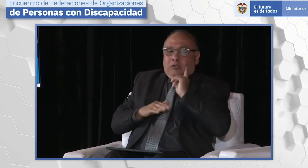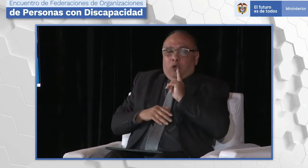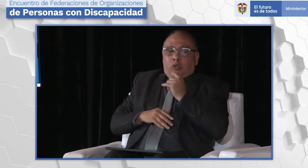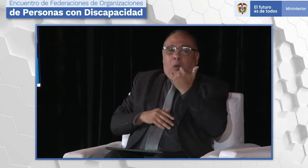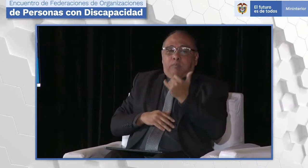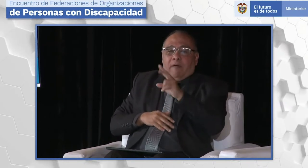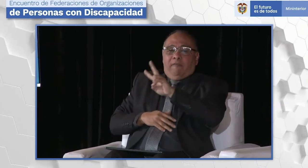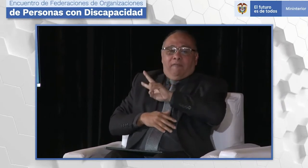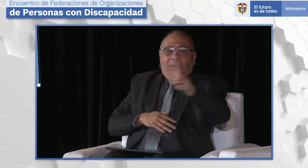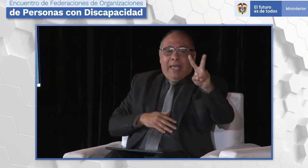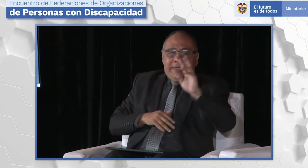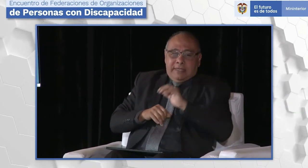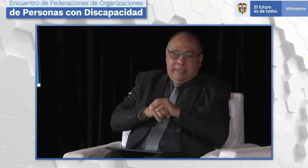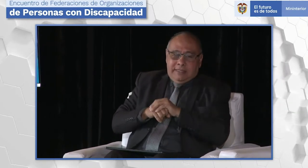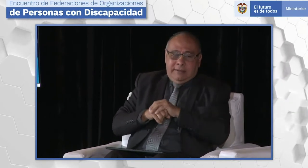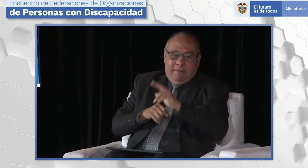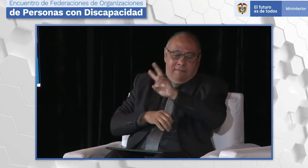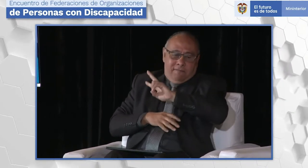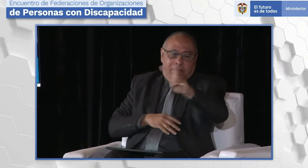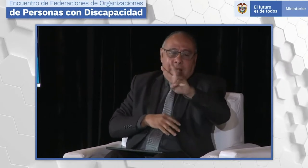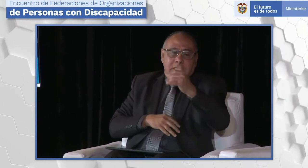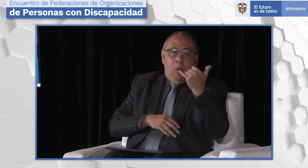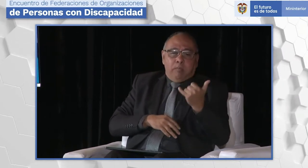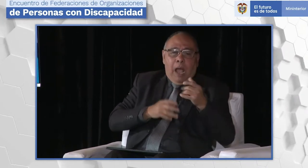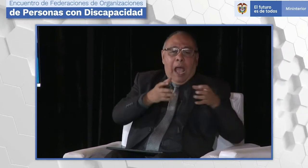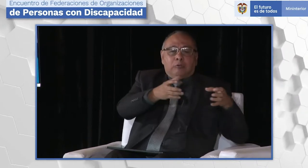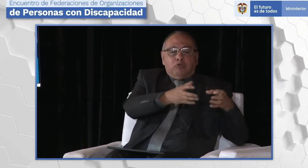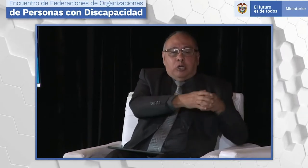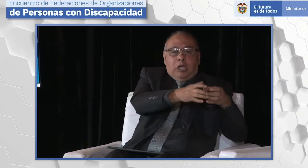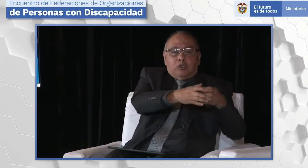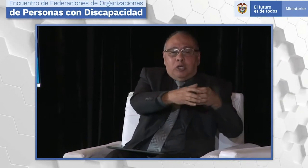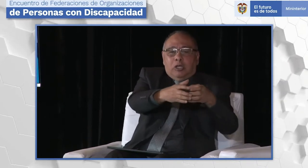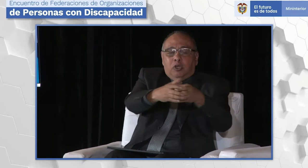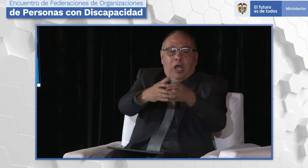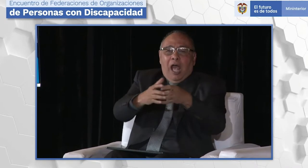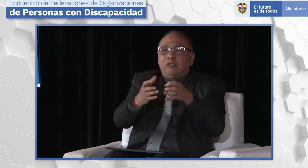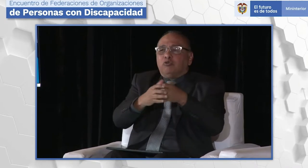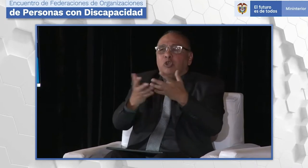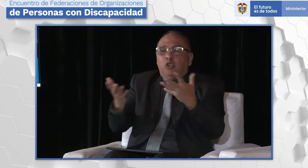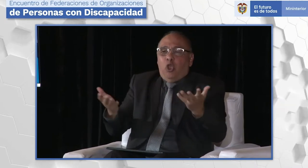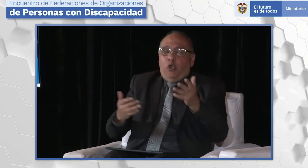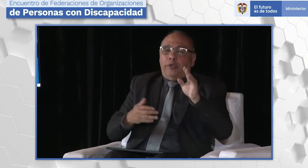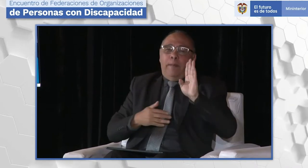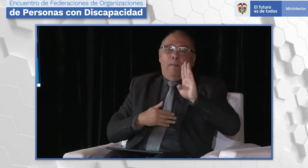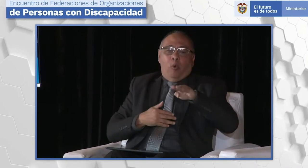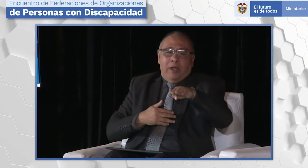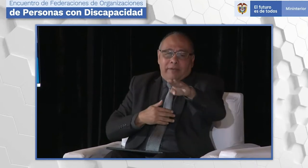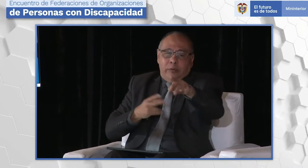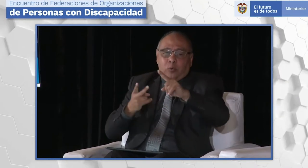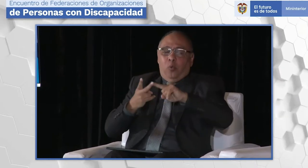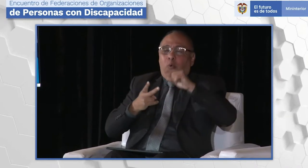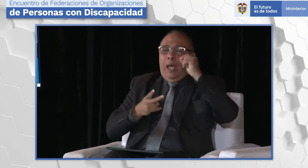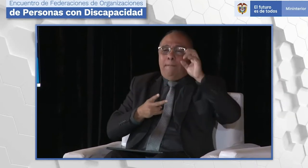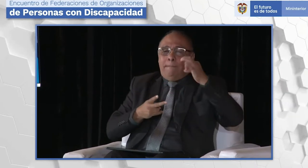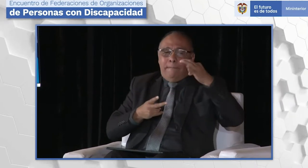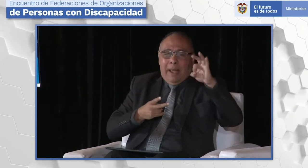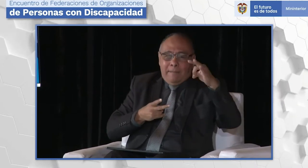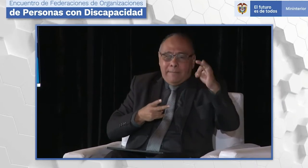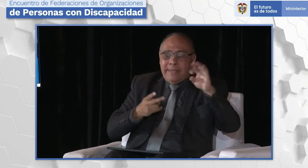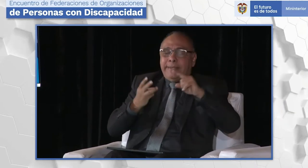ahora. En la experiencia de las personas sordas, en el valle hay varias asociaciones. Entonces, está la